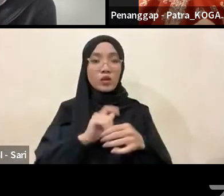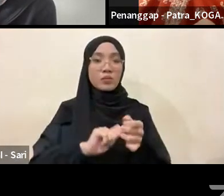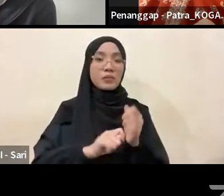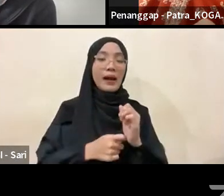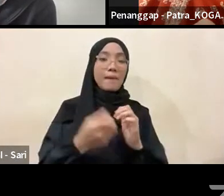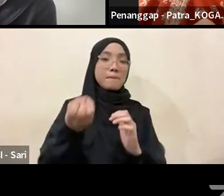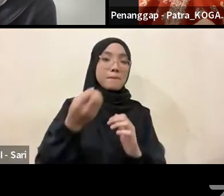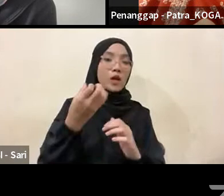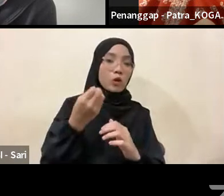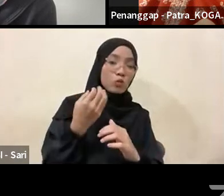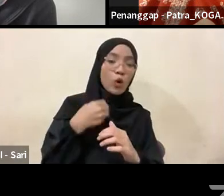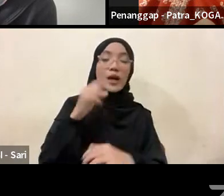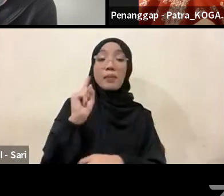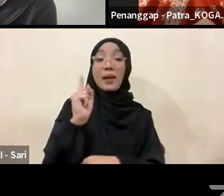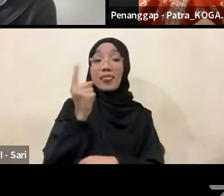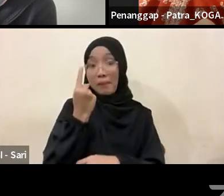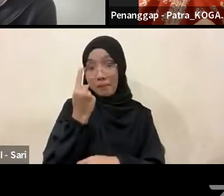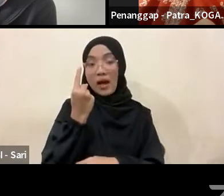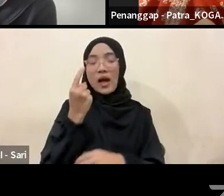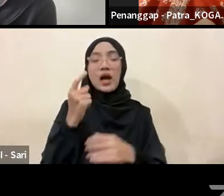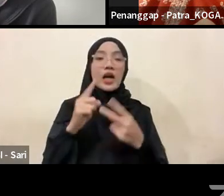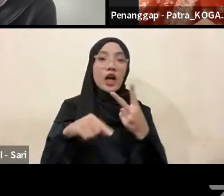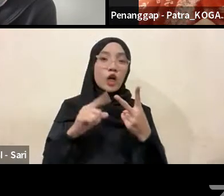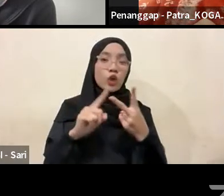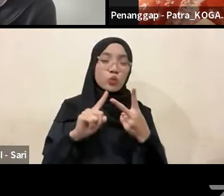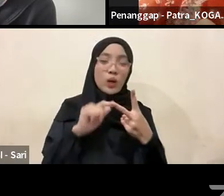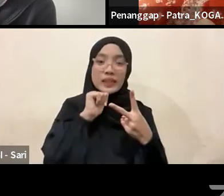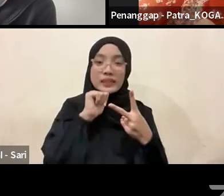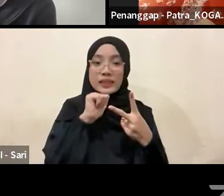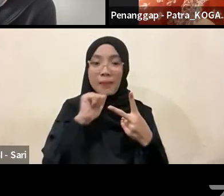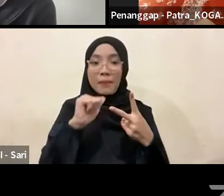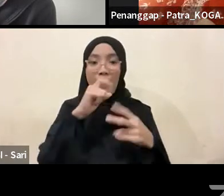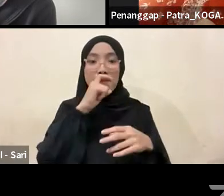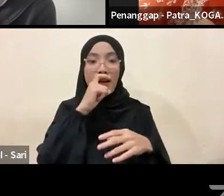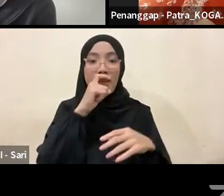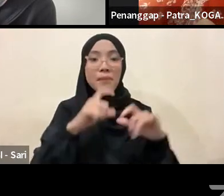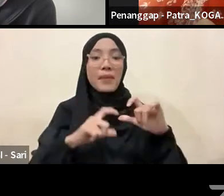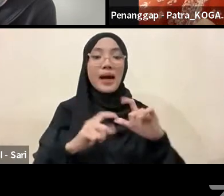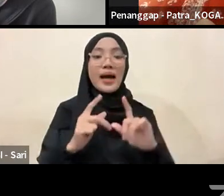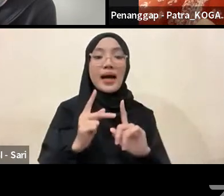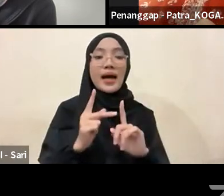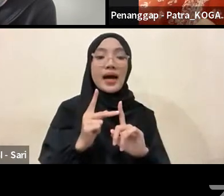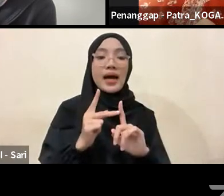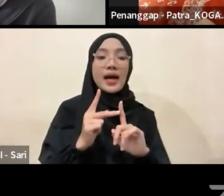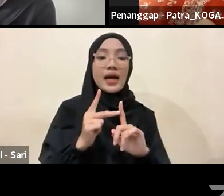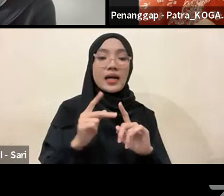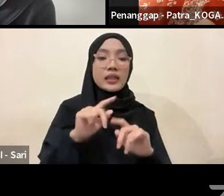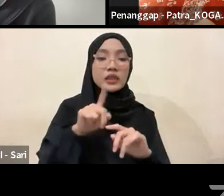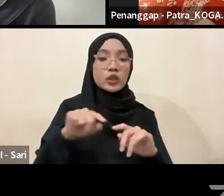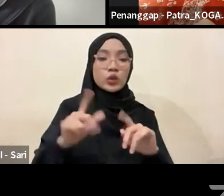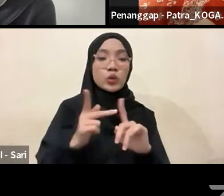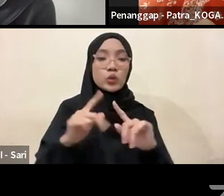pertama. Kemudian yang kedua ada Bapak Sulham Sugito. Selamat malam, Bapak.